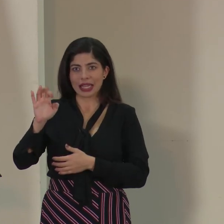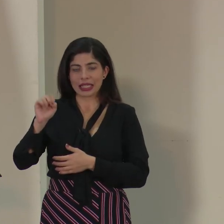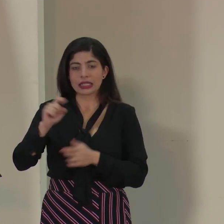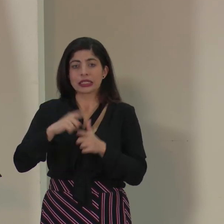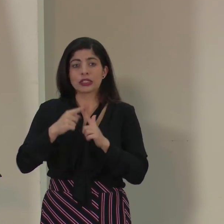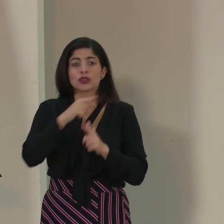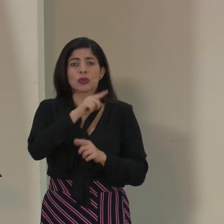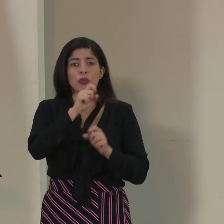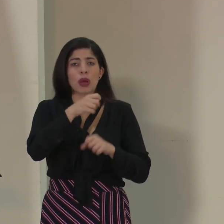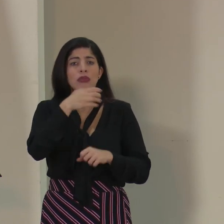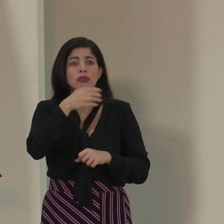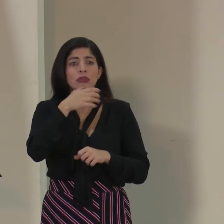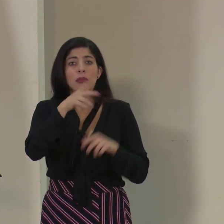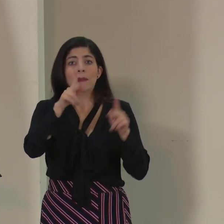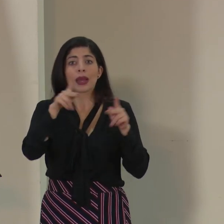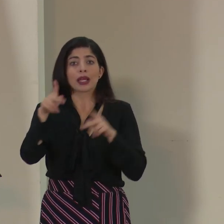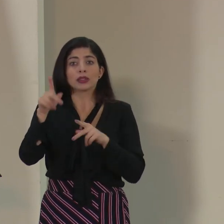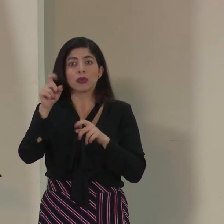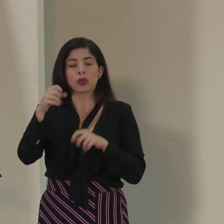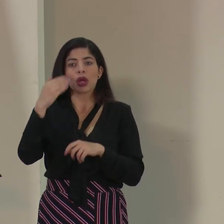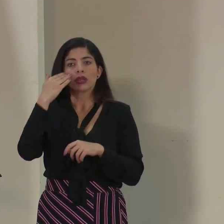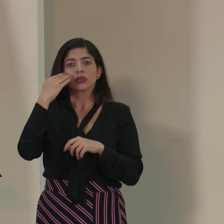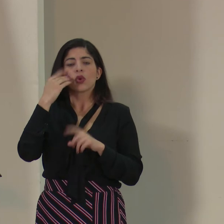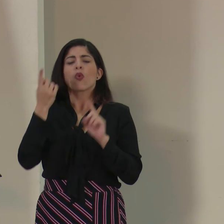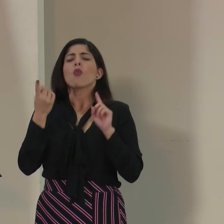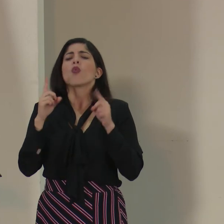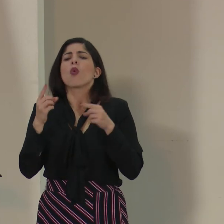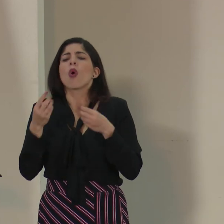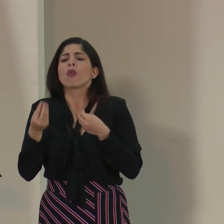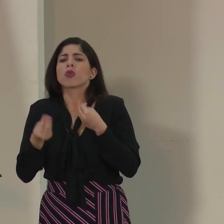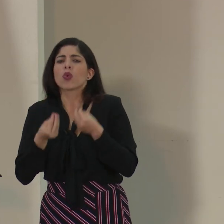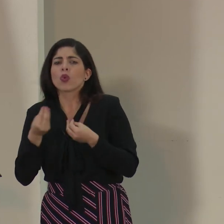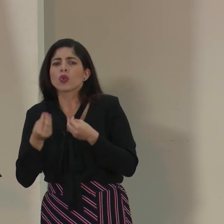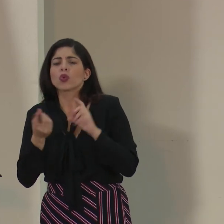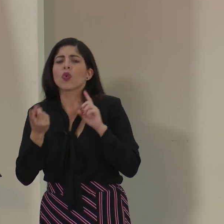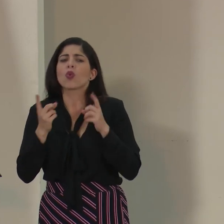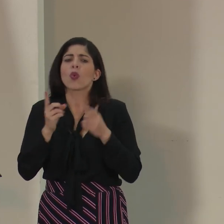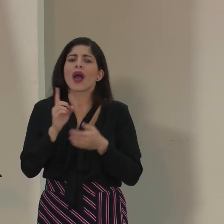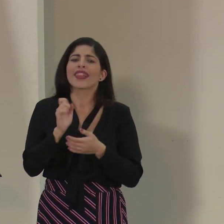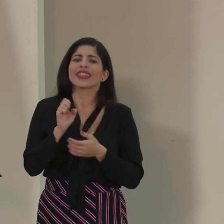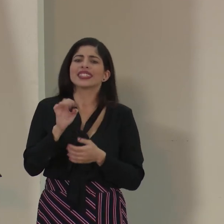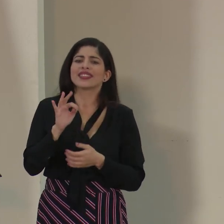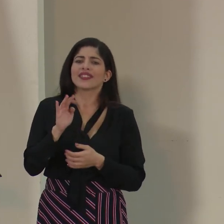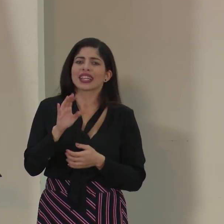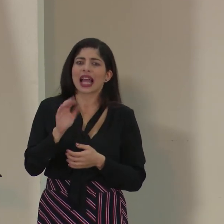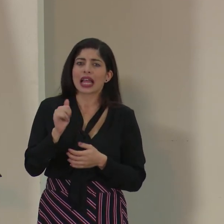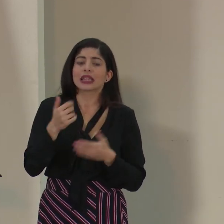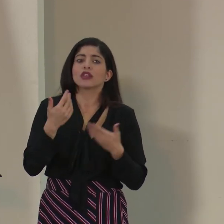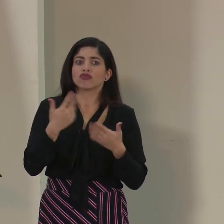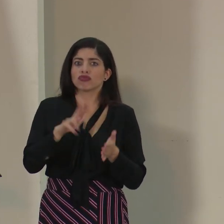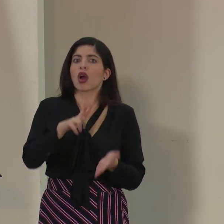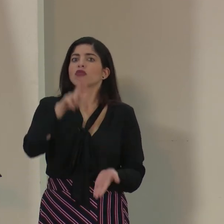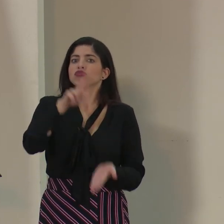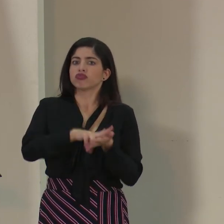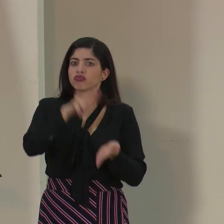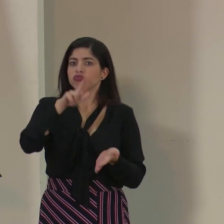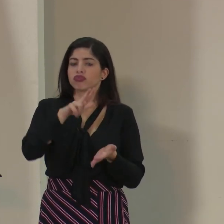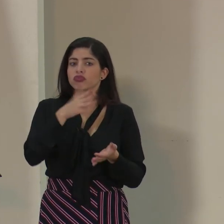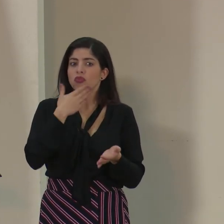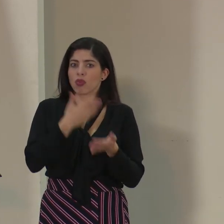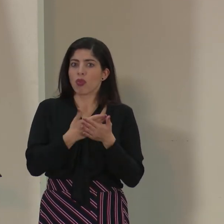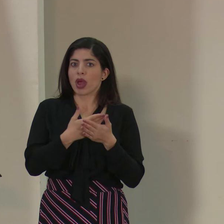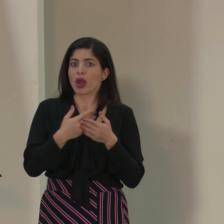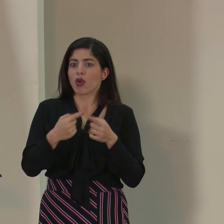para la población, para que se puedan fijar en las etiquetas de esos productos, qué tipos de desinfectantes han sido probados como efectivos contra